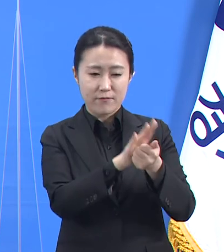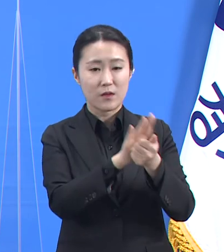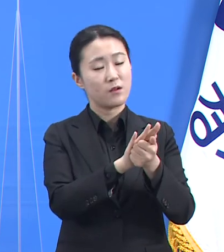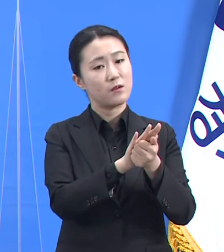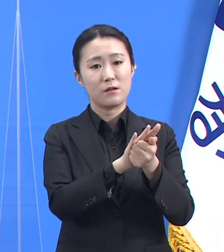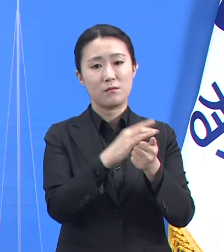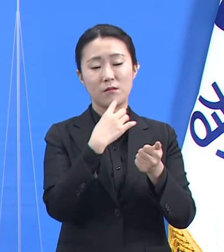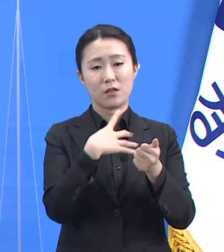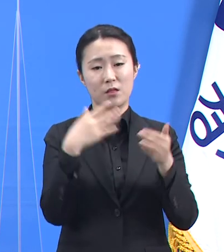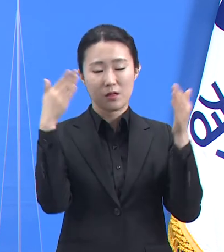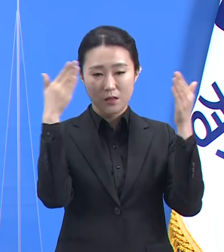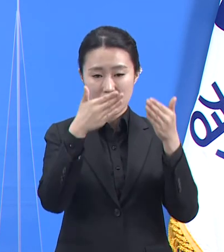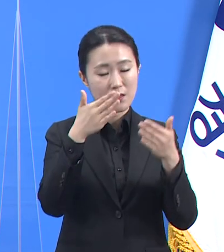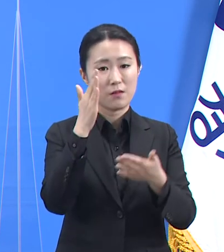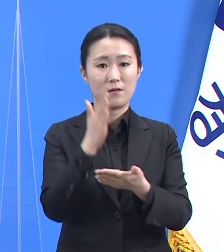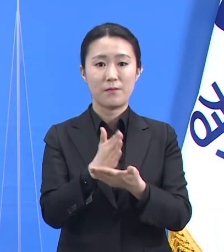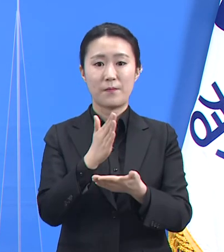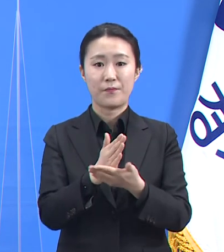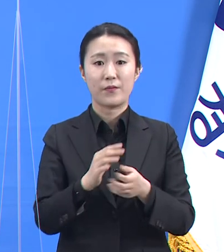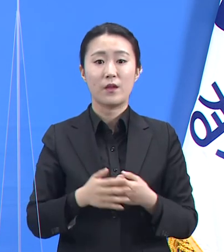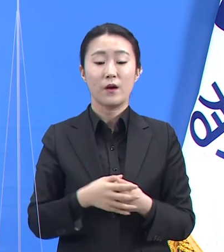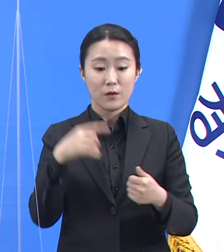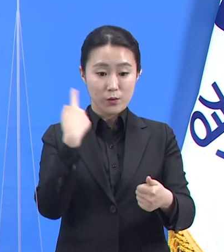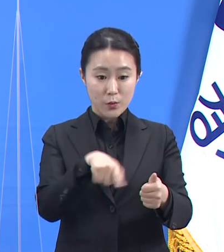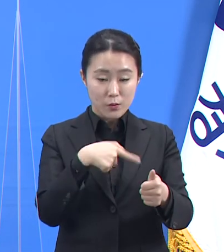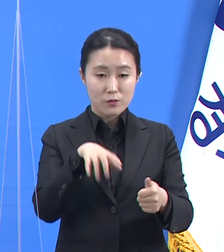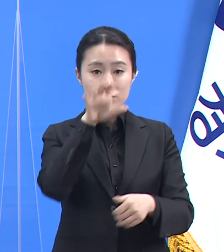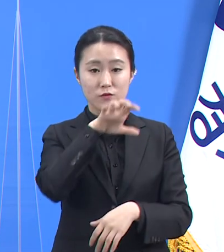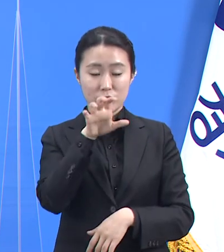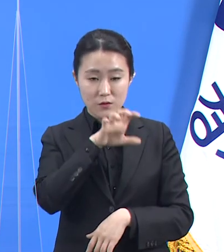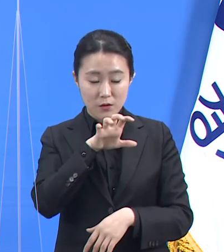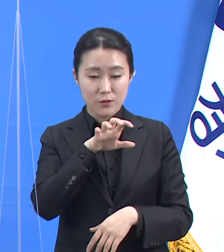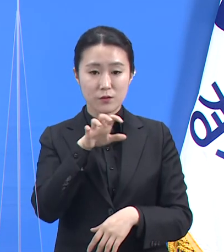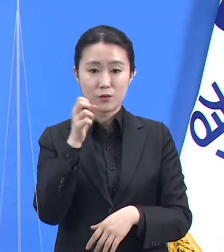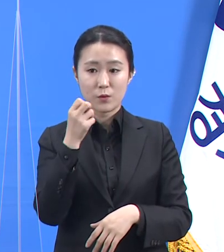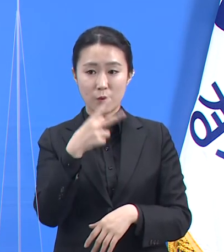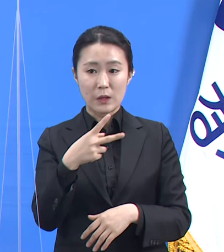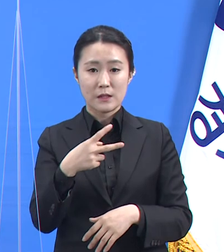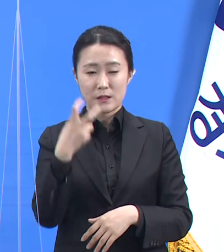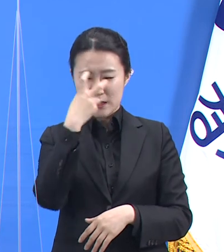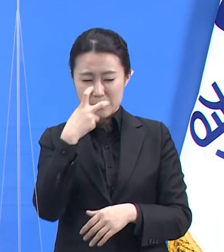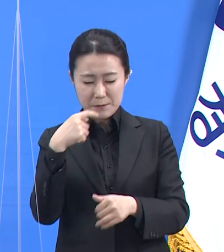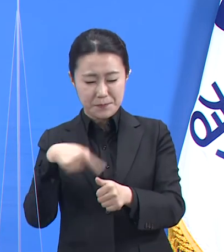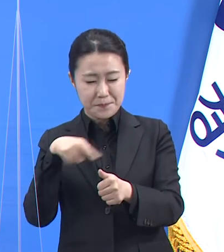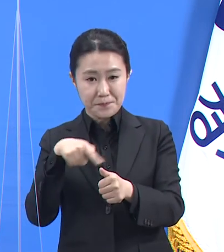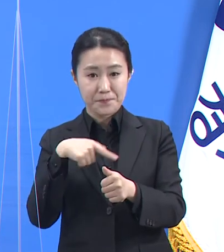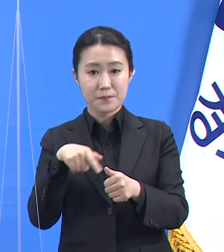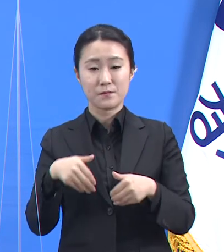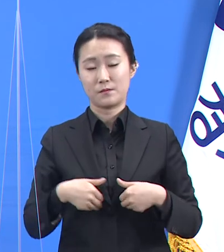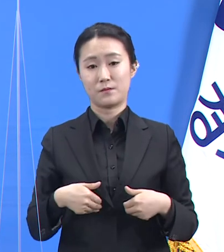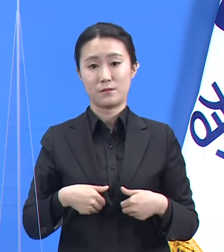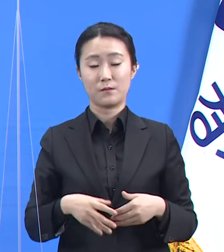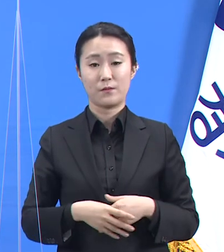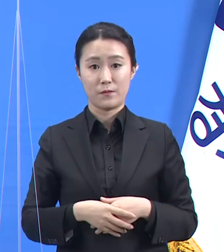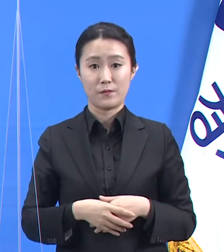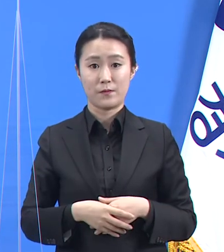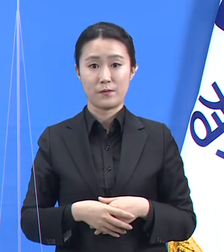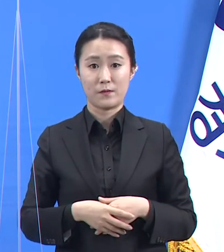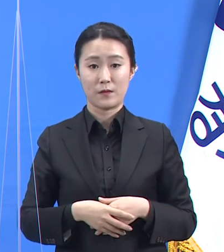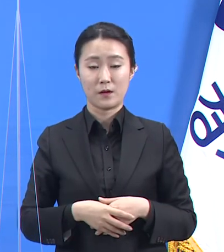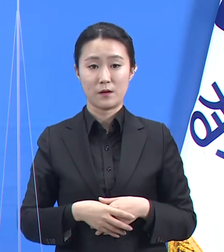됩니다. 교육 훈련 그리고 지도 감독의 관점들이 결합되어야 합니다. 또는 이런 관점 아래